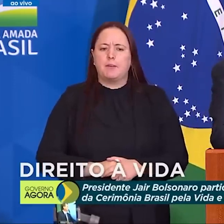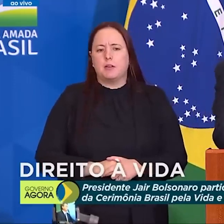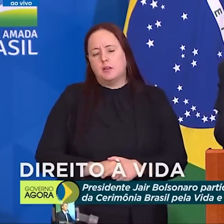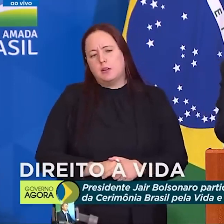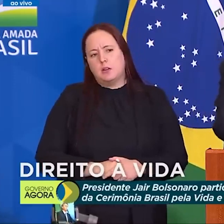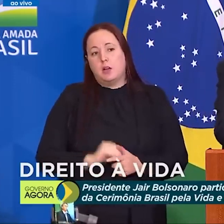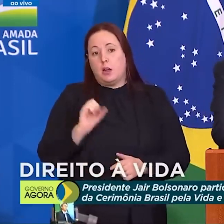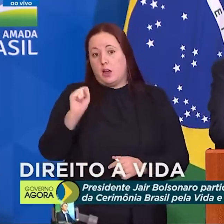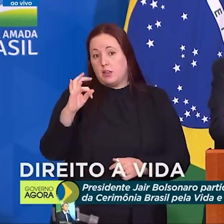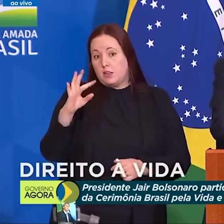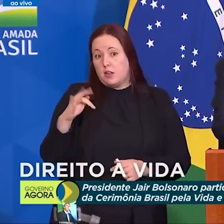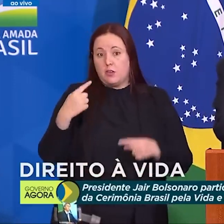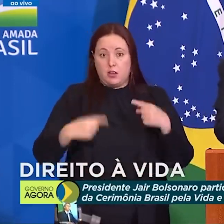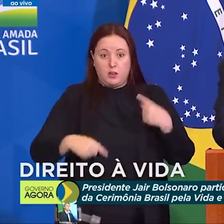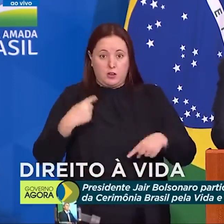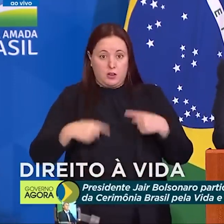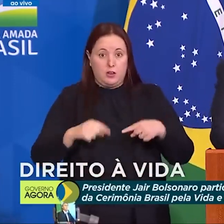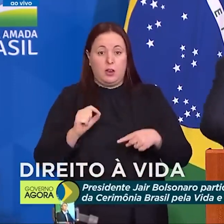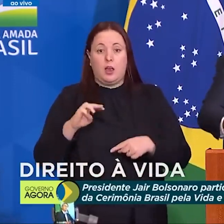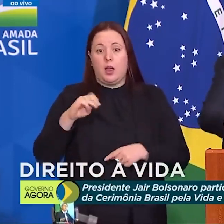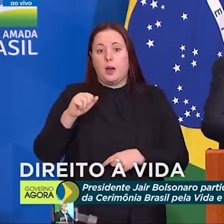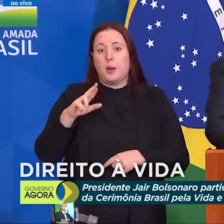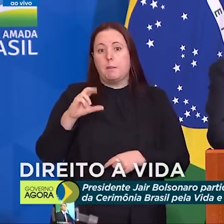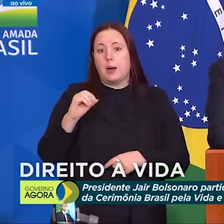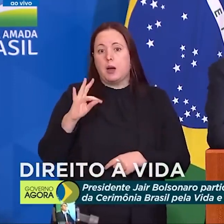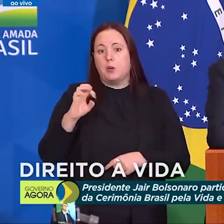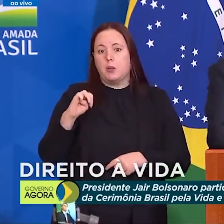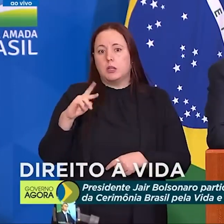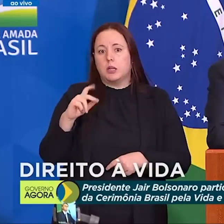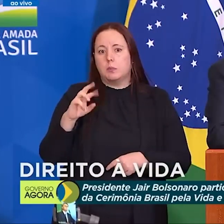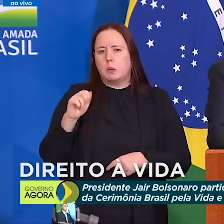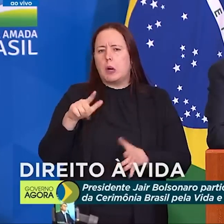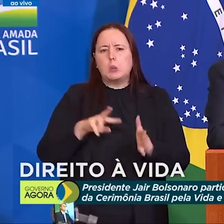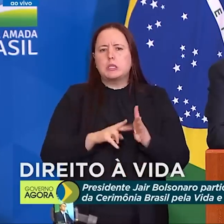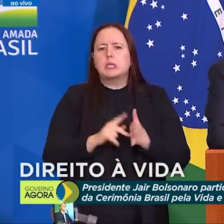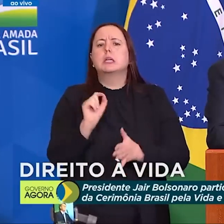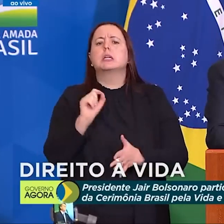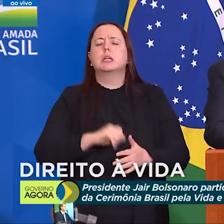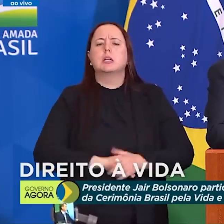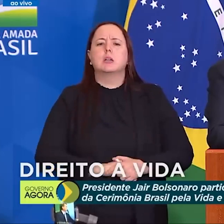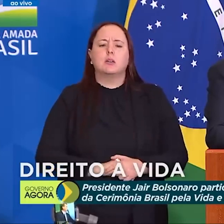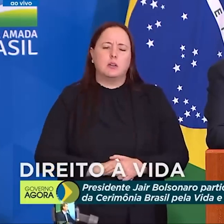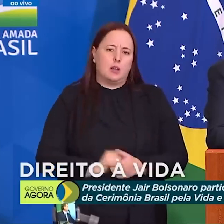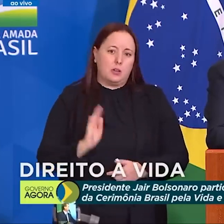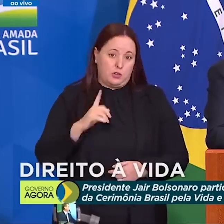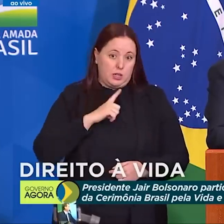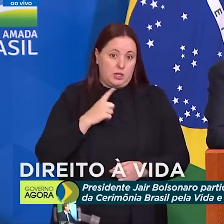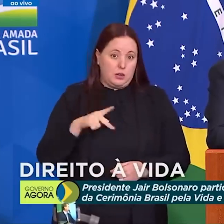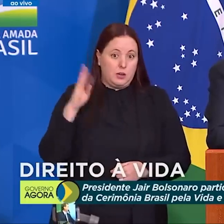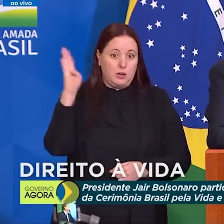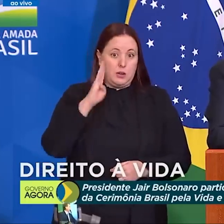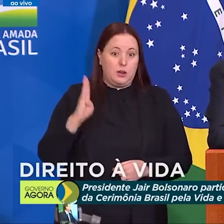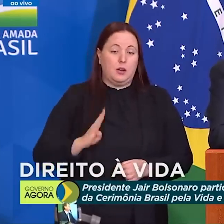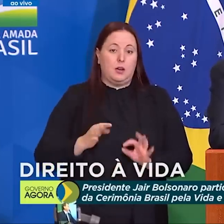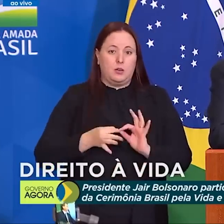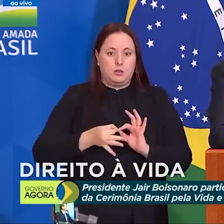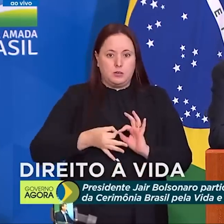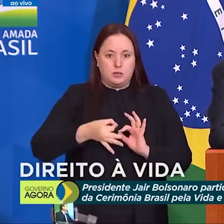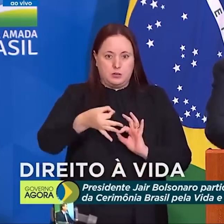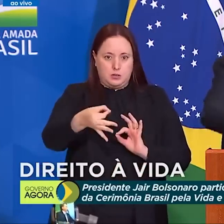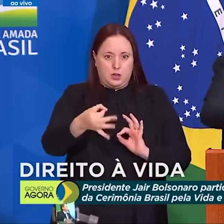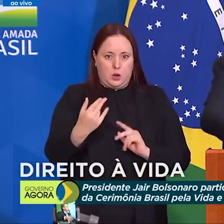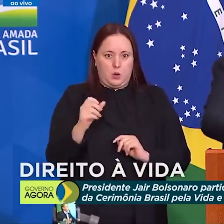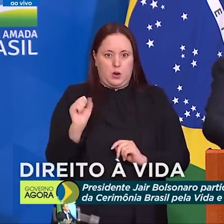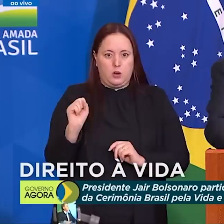Está o Supremo discutindo marco temporal. O é isso? Já temos no Brasil uma área tamanho da região